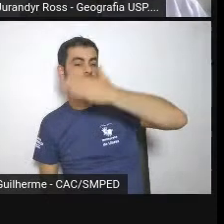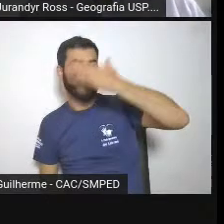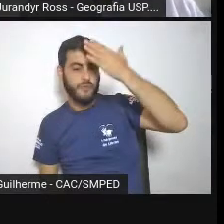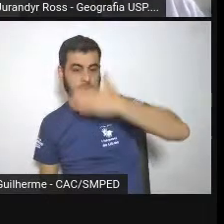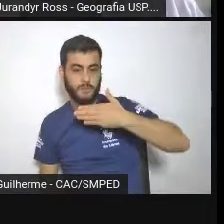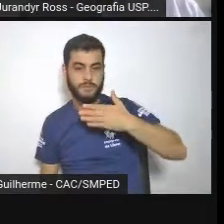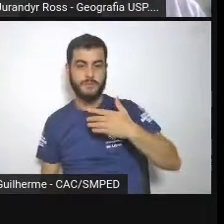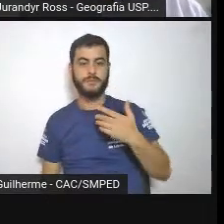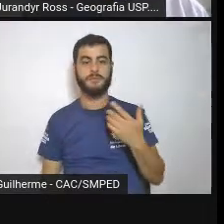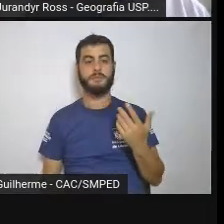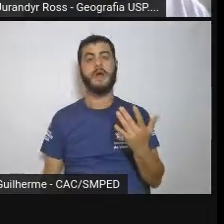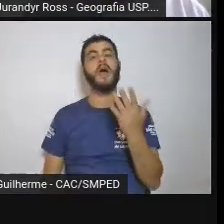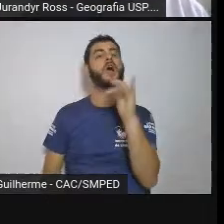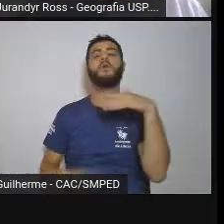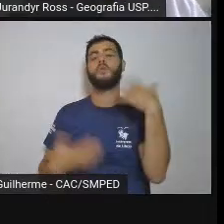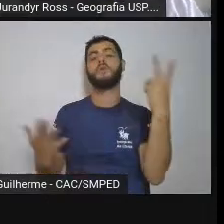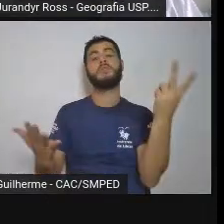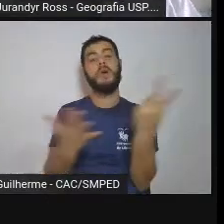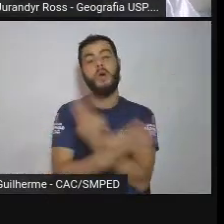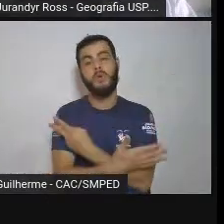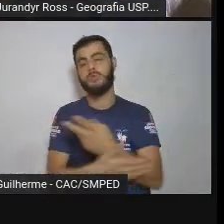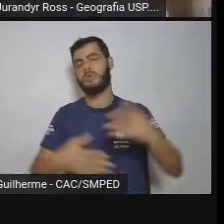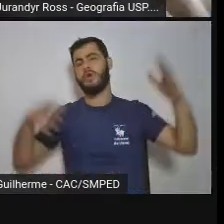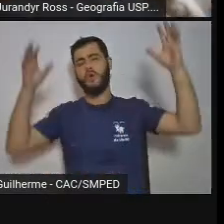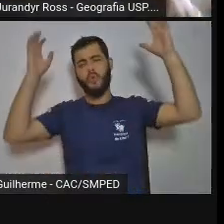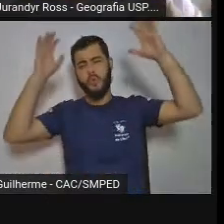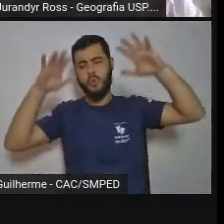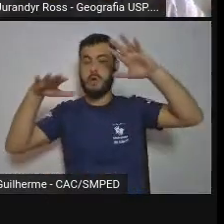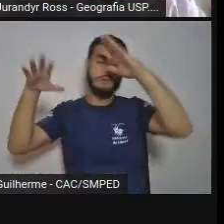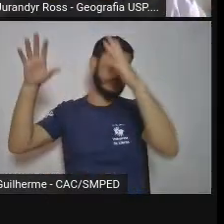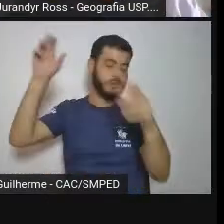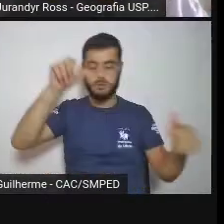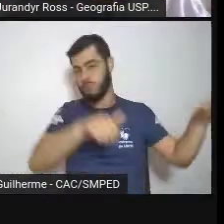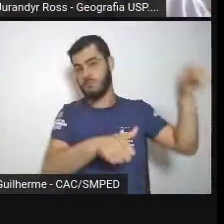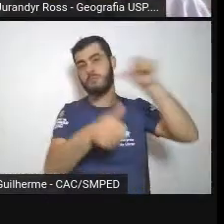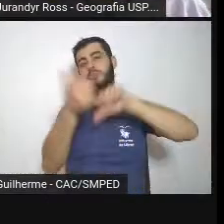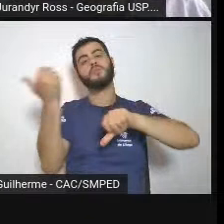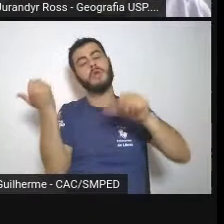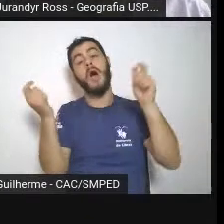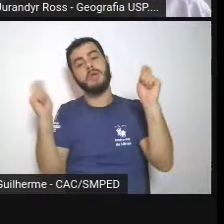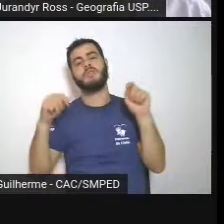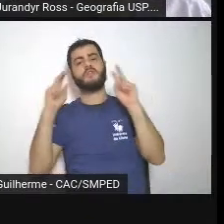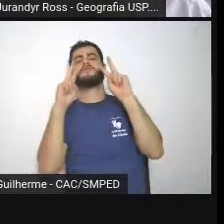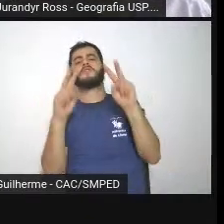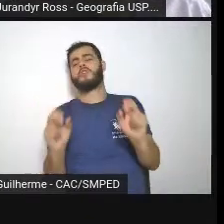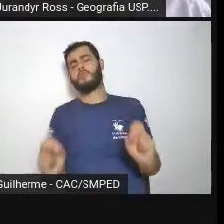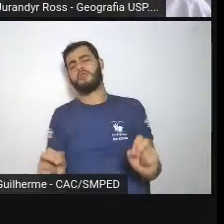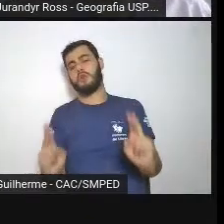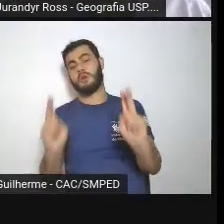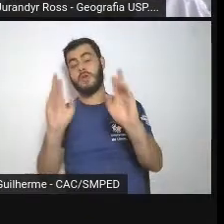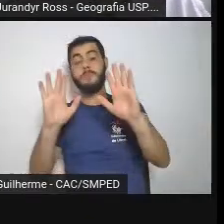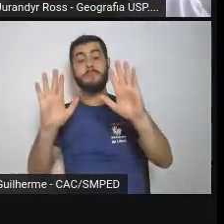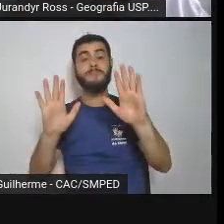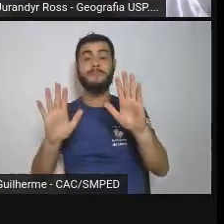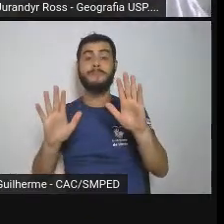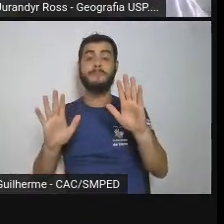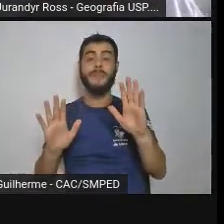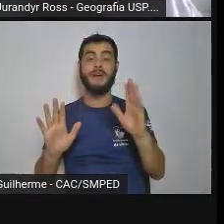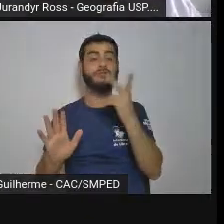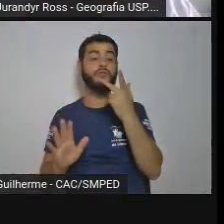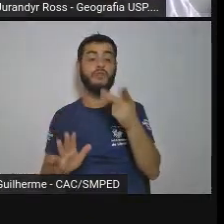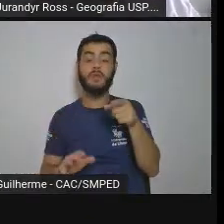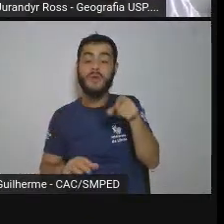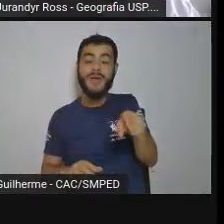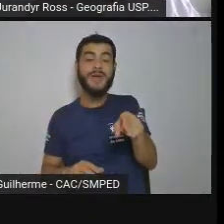E também faz parte da paisagem natural. mas quando essa paisagem natural, ela já se transformou numa